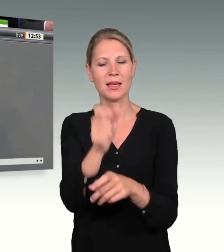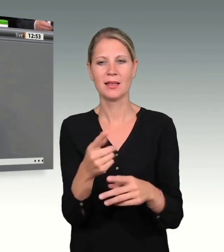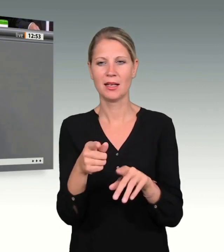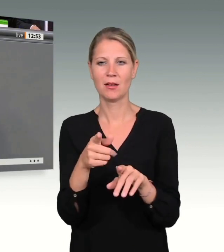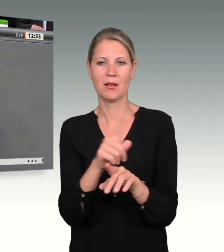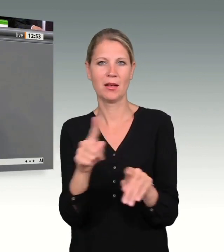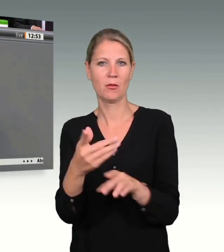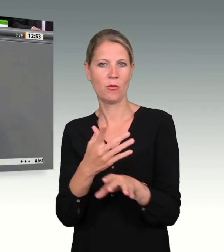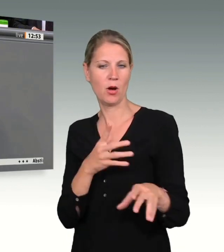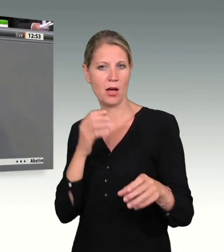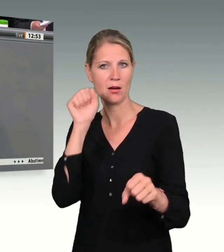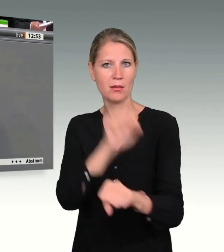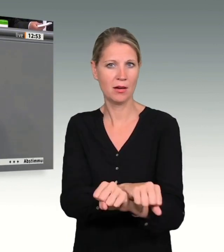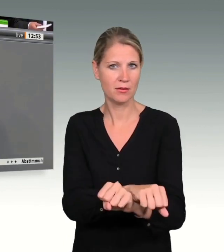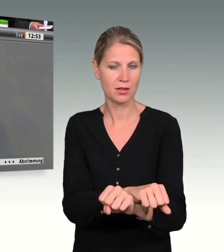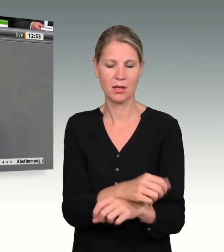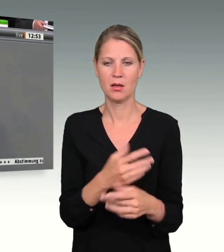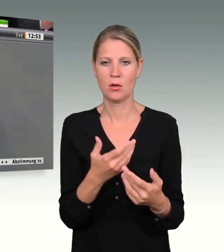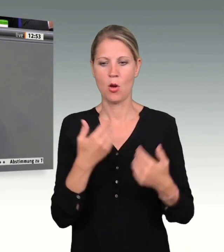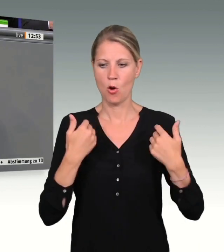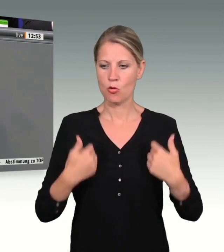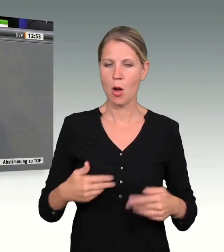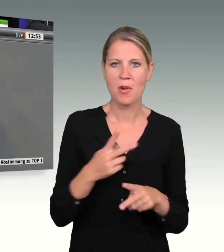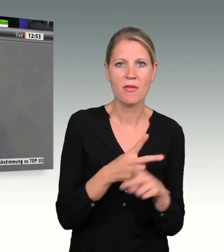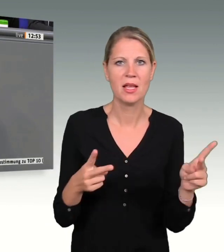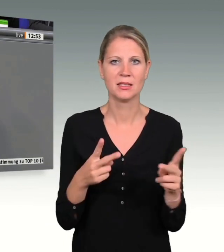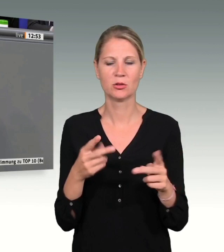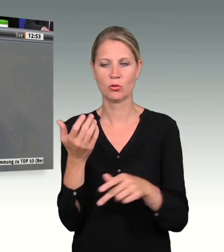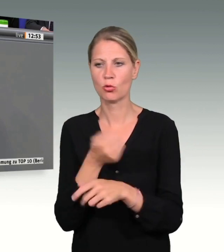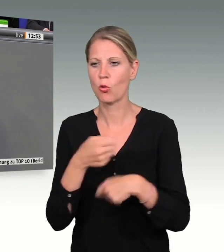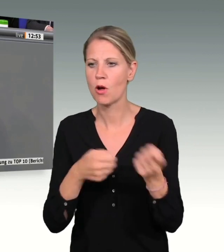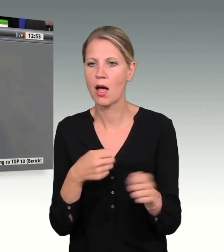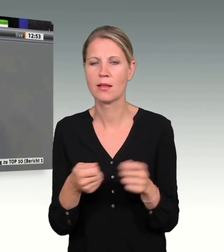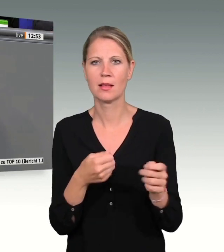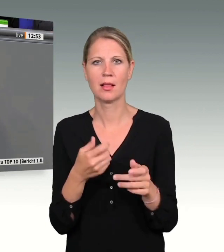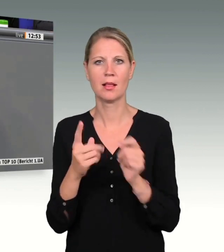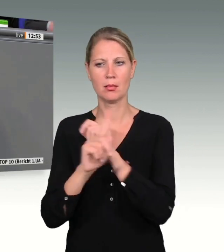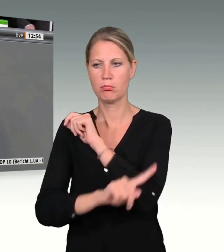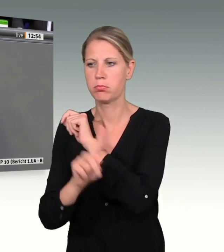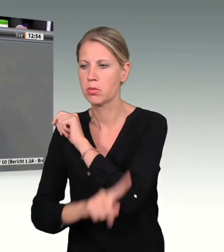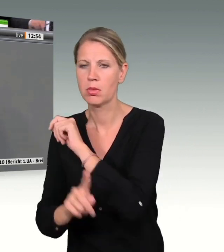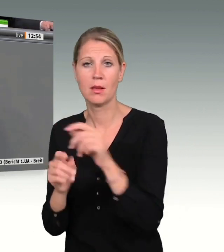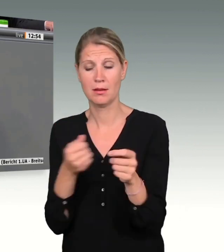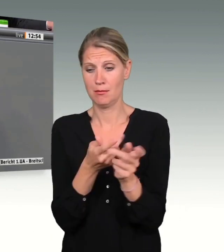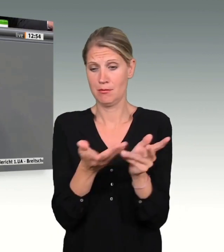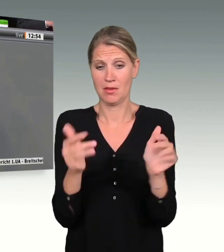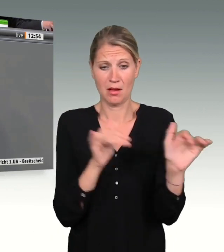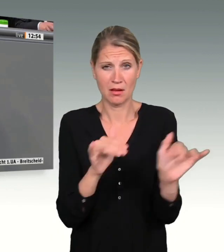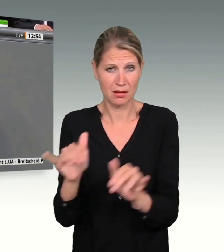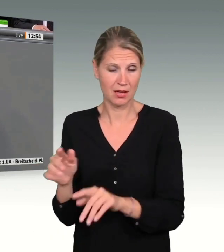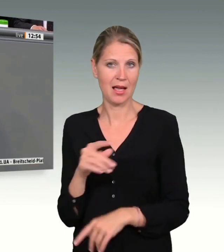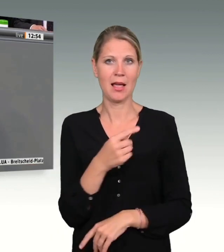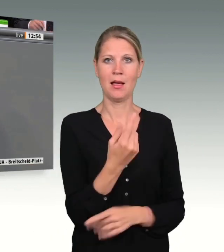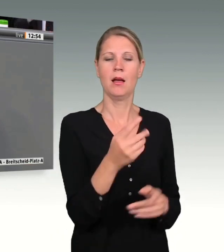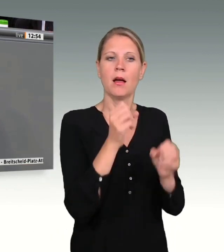Körperverletzung, Drogenhandel, Betrug. Ja, weil jedes Delikt für sich allein genommen vielleicht zu wenig